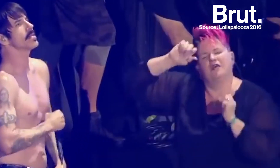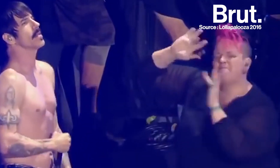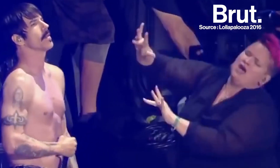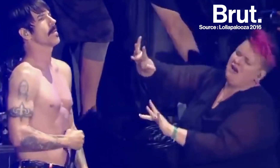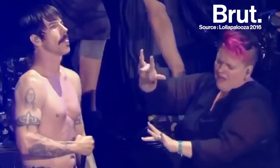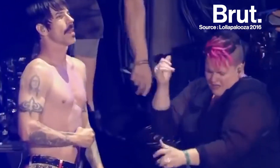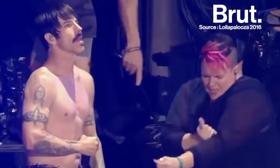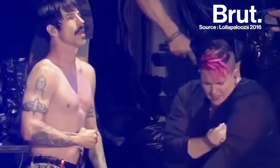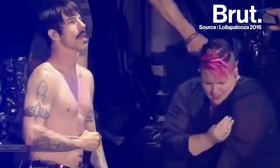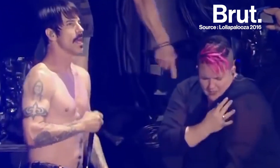Musique